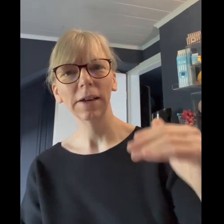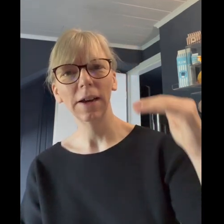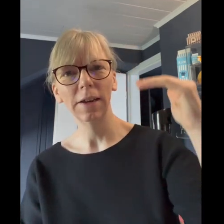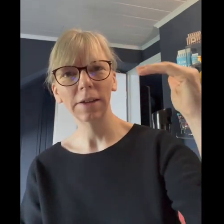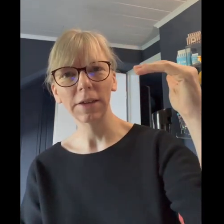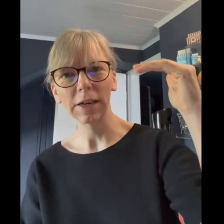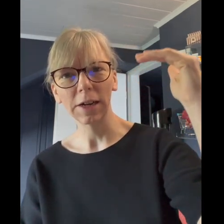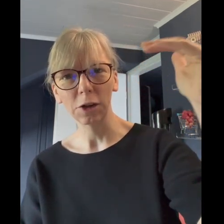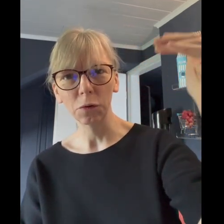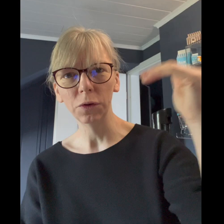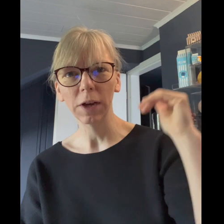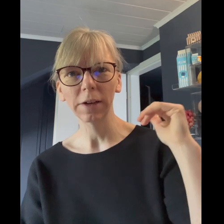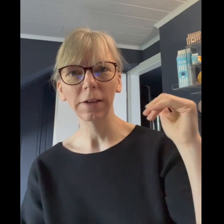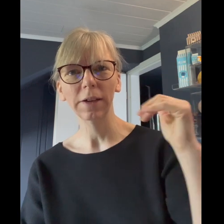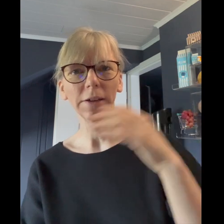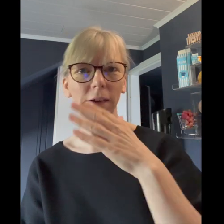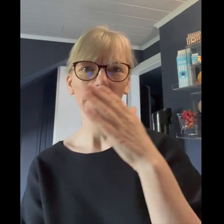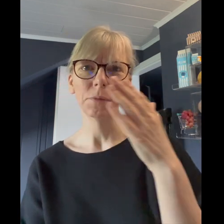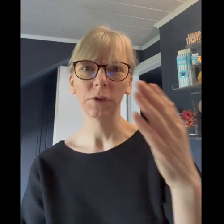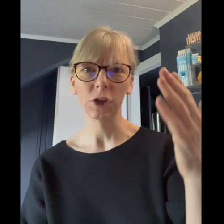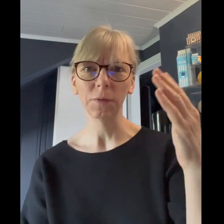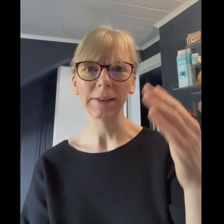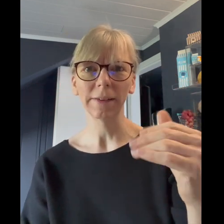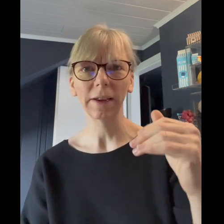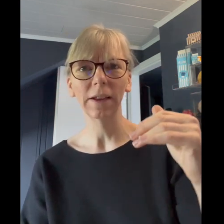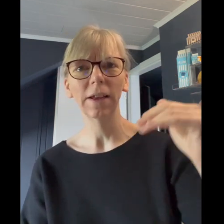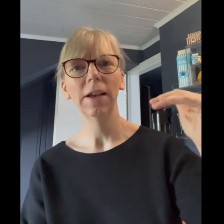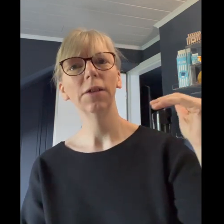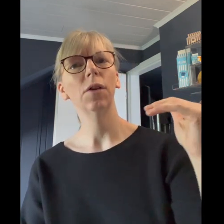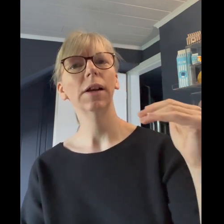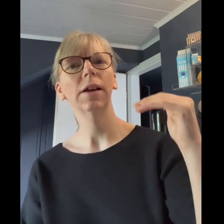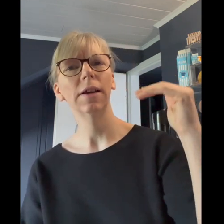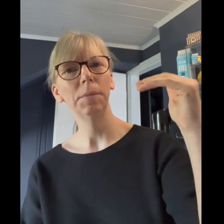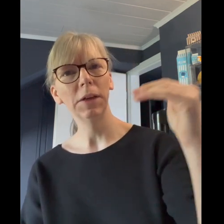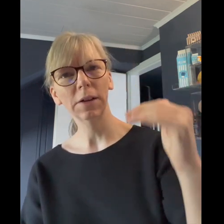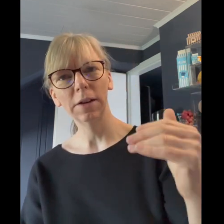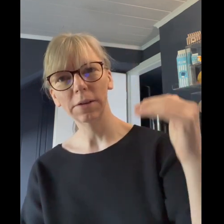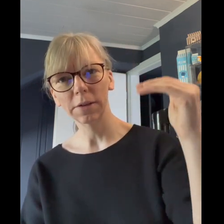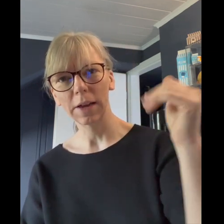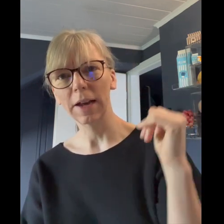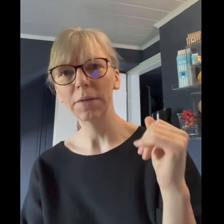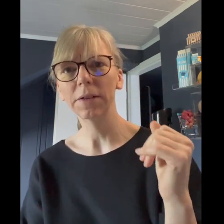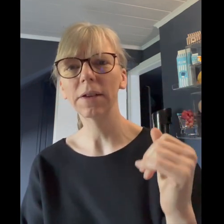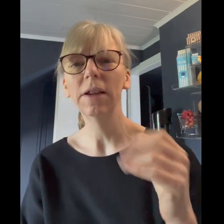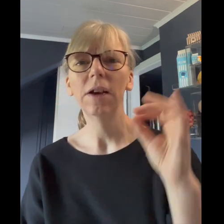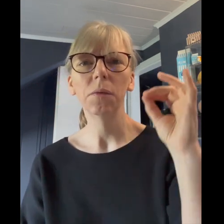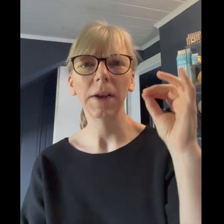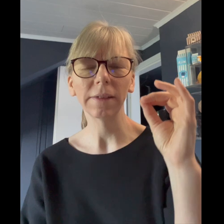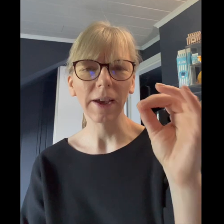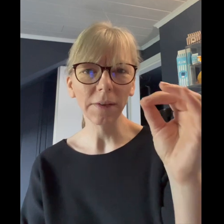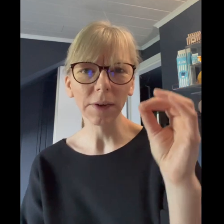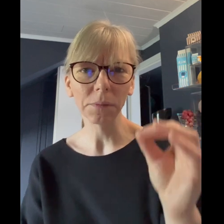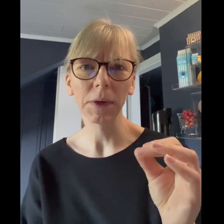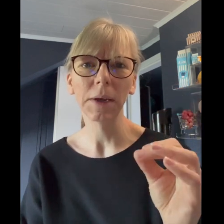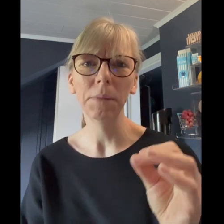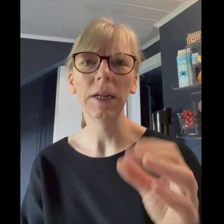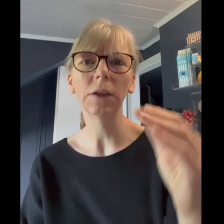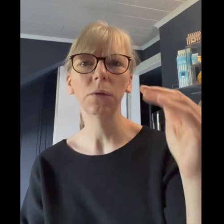keine sind ja keine kohlenhydrate drin das heißt ihr müsst den schwarz trinken solange keine milch drin ist ist kein eiweiß drin wobei das eiweiß bei der milch und